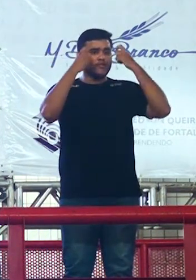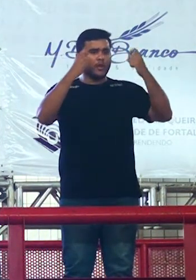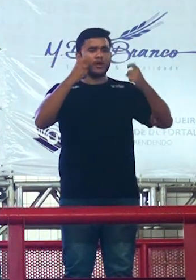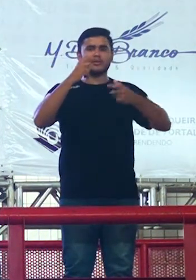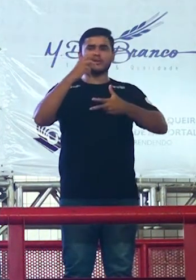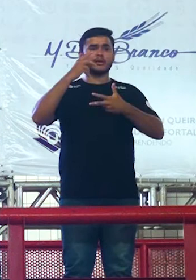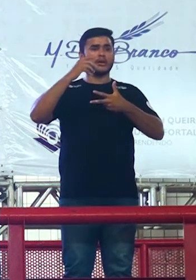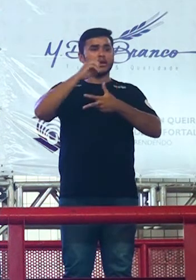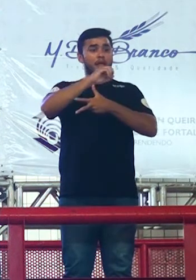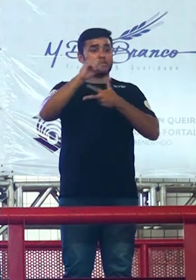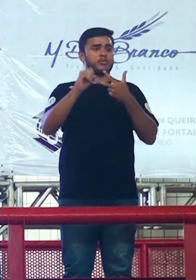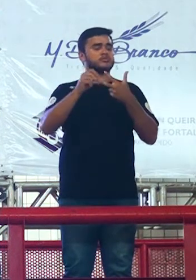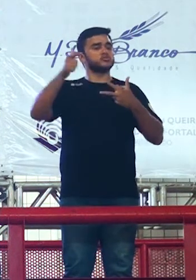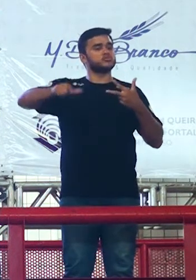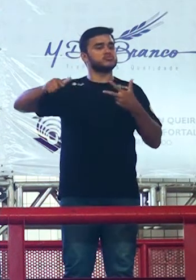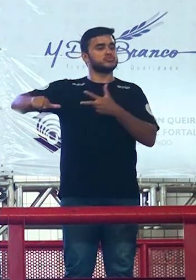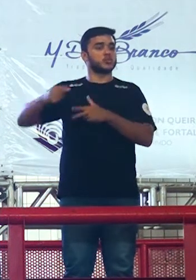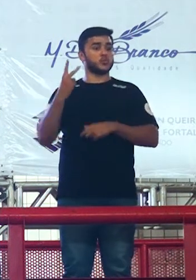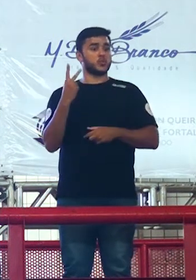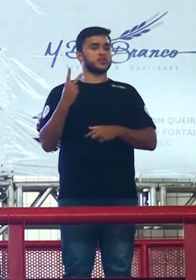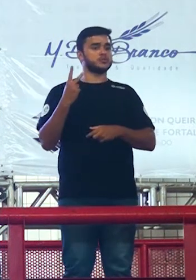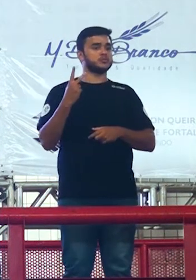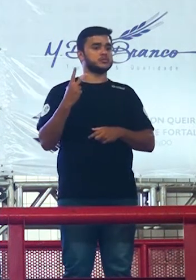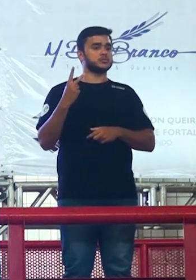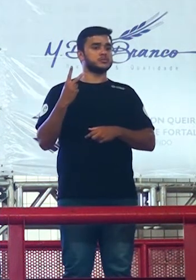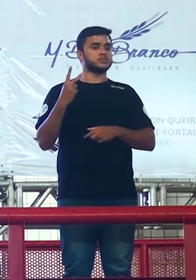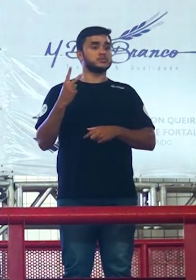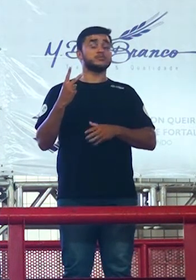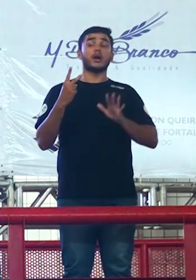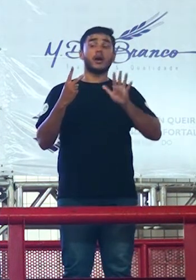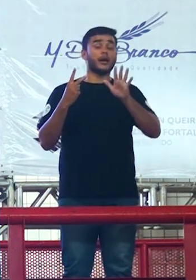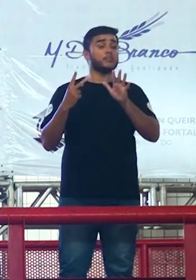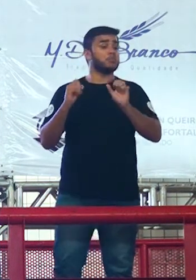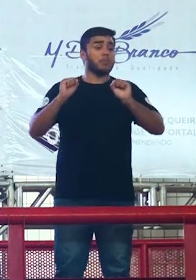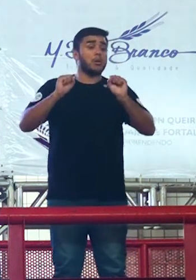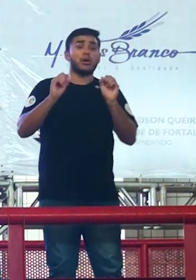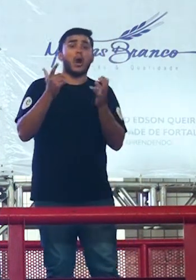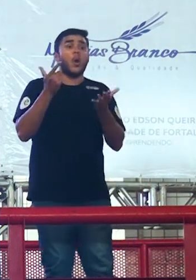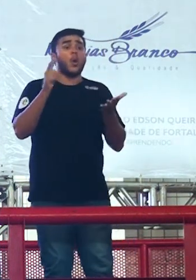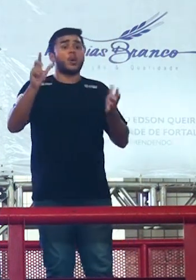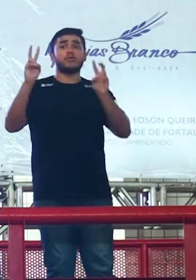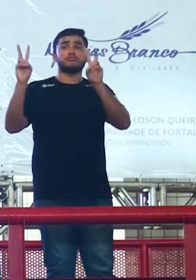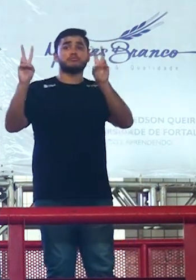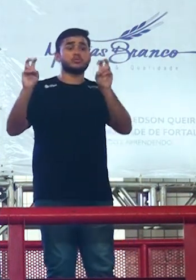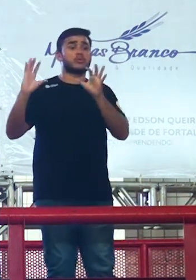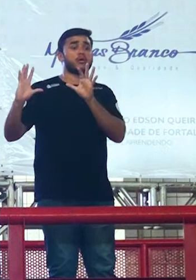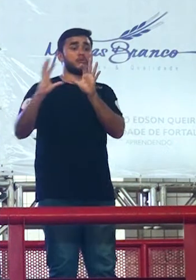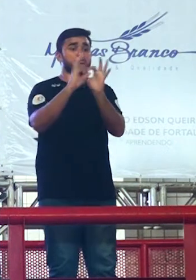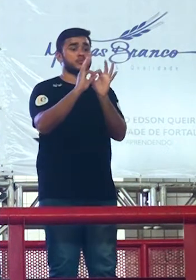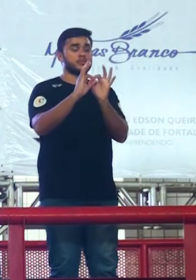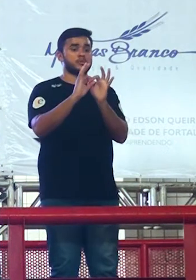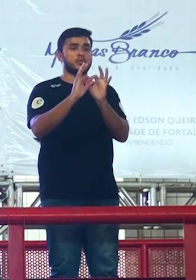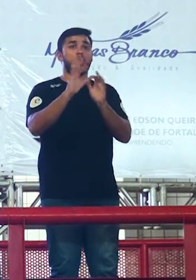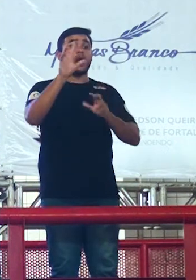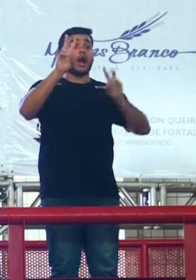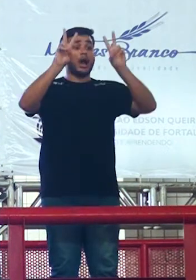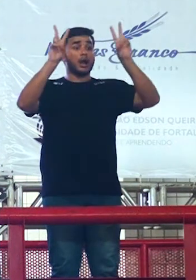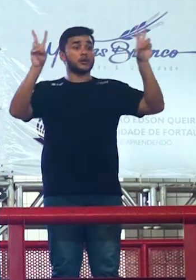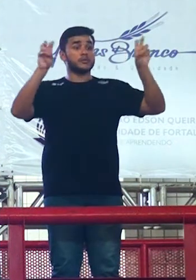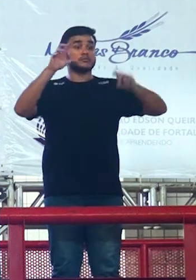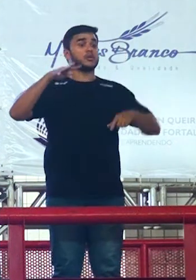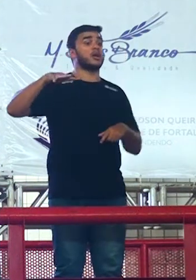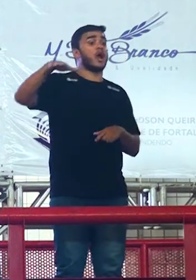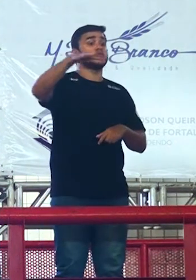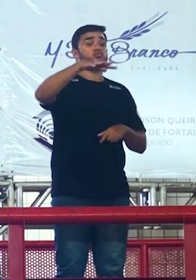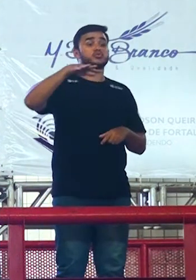cobrada antes de ver da violência contra a mulher já havia caído sempre pode cair um assunto mas nunca o tema se